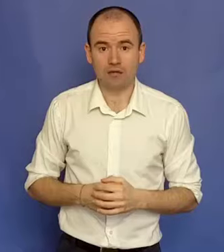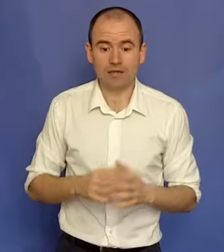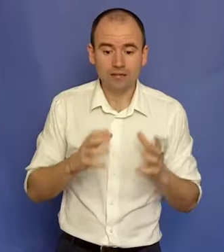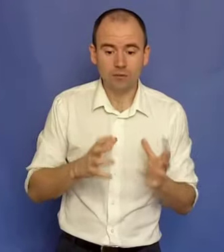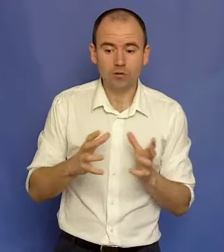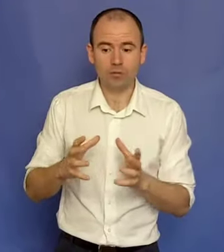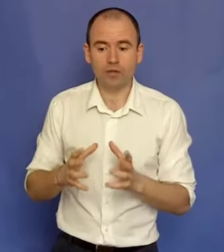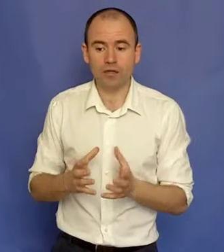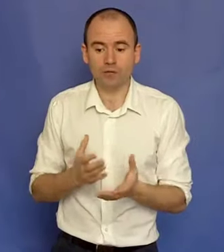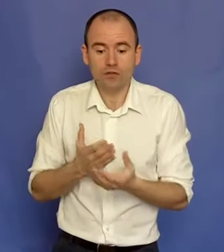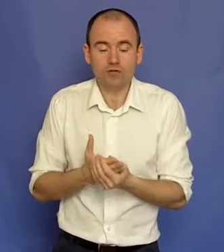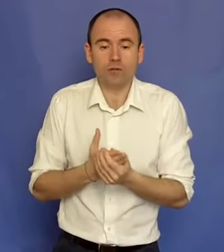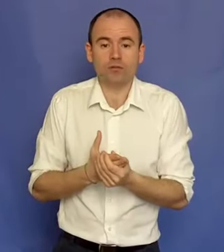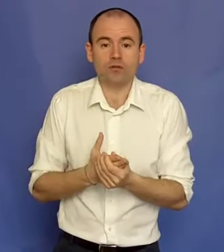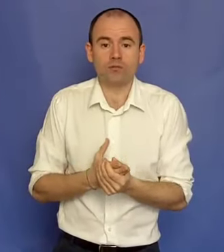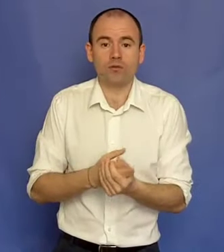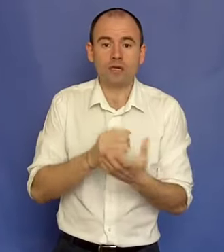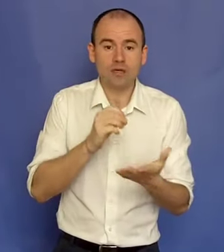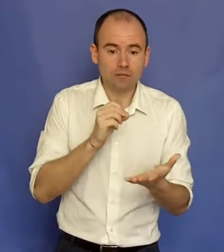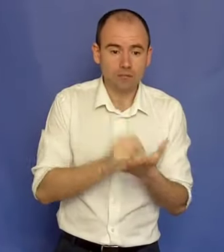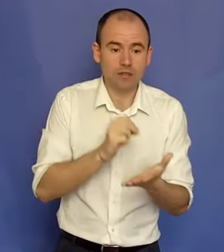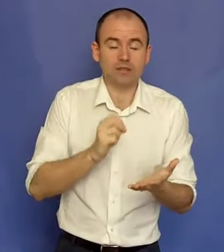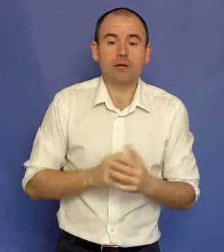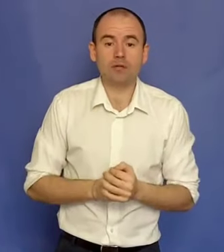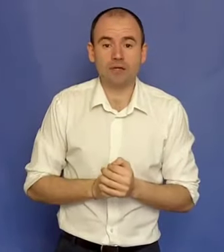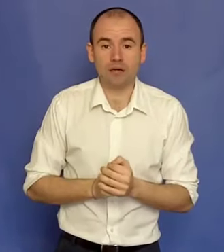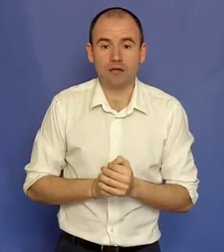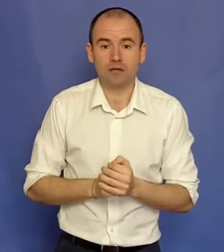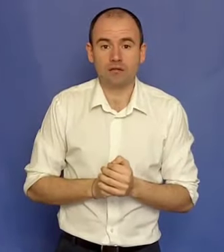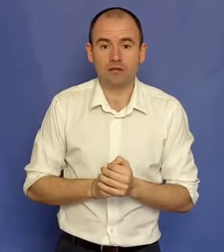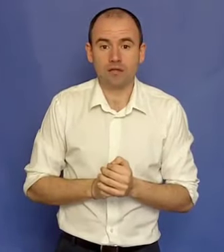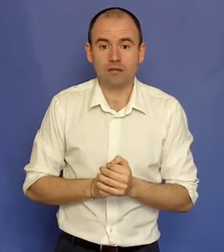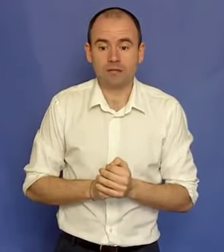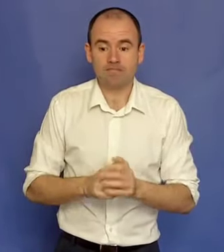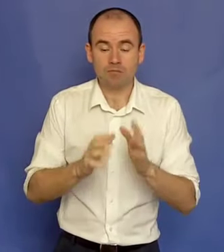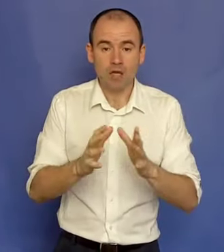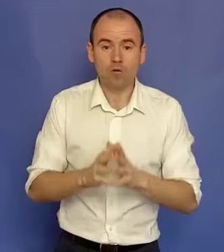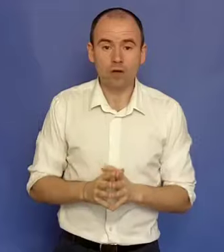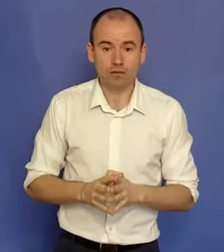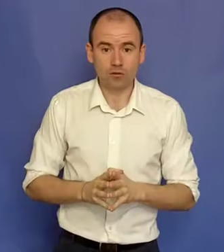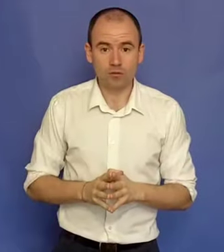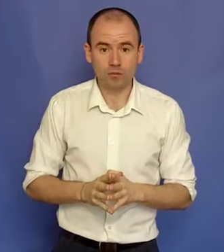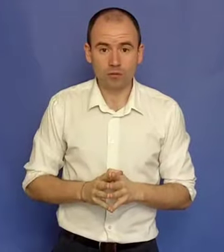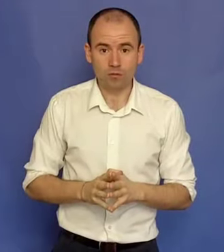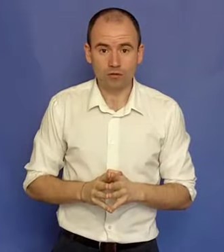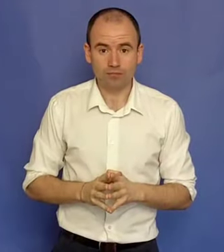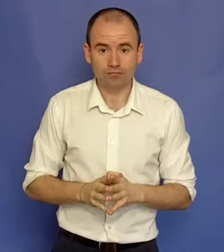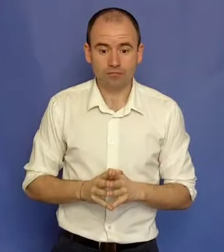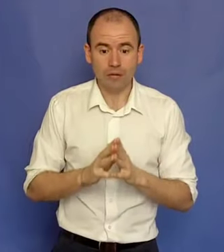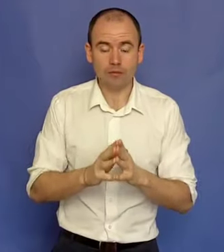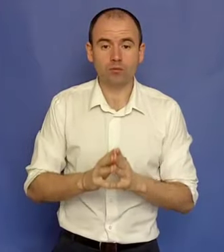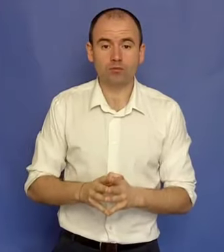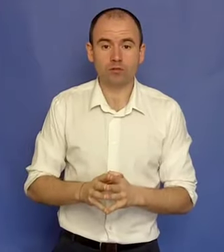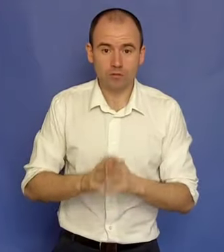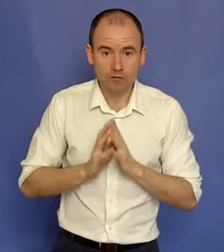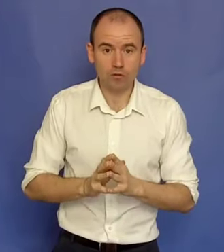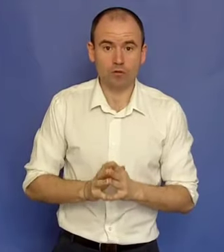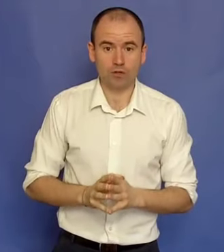Care sunt măsurile pe care le iau? Ce fac pur și simplu când n-au nimica? Acum ca să te ajut un pic mai mult am să spun ce am făcut eu la